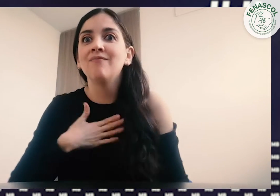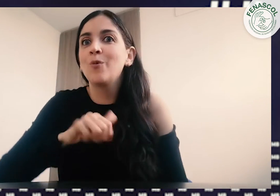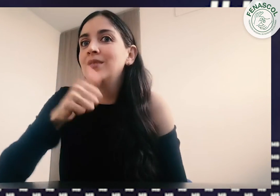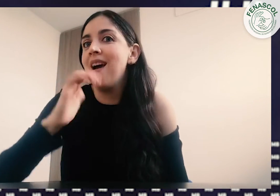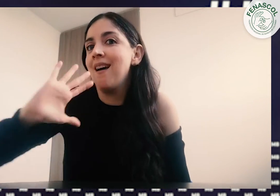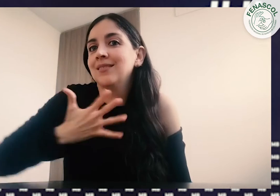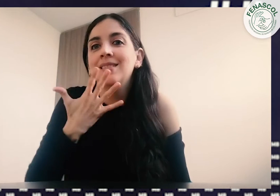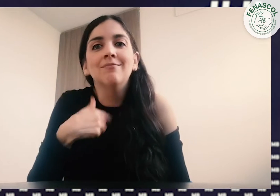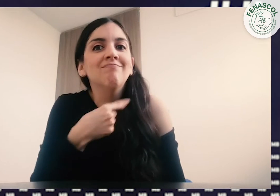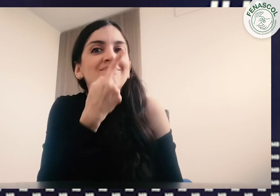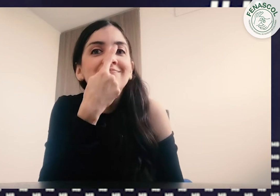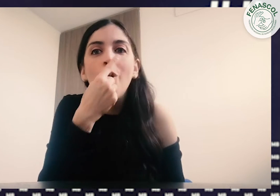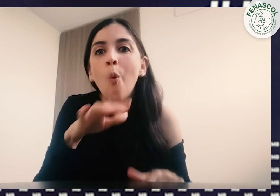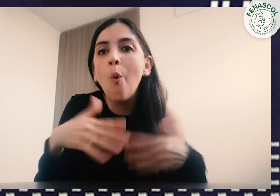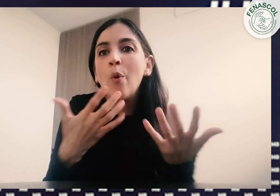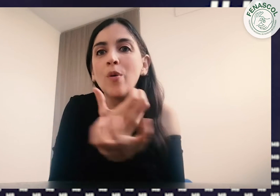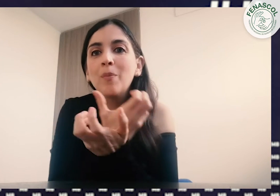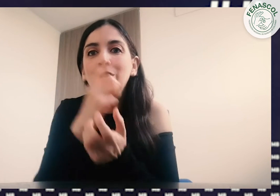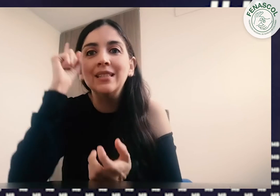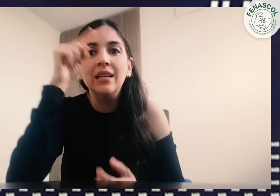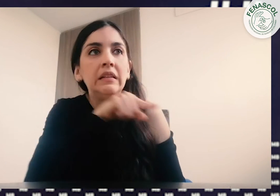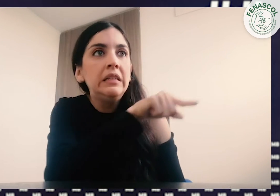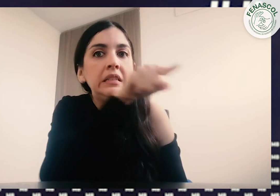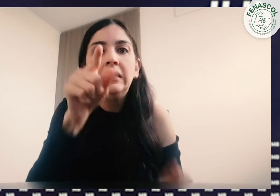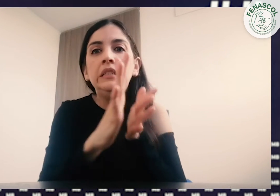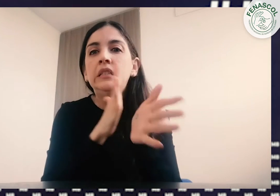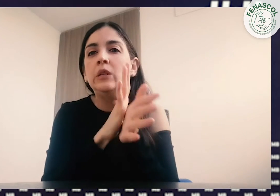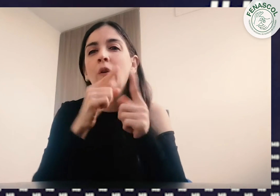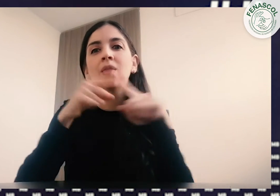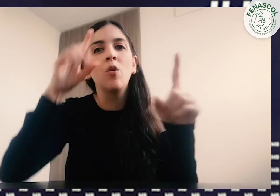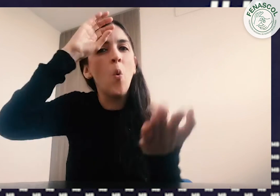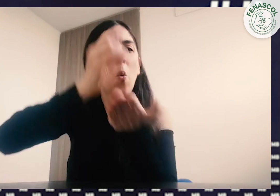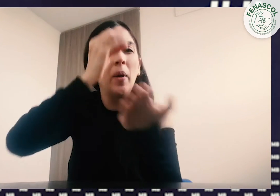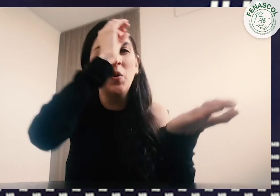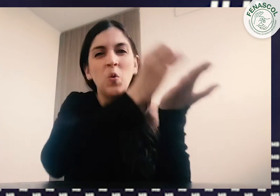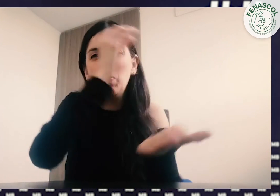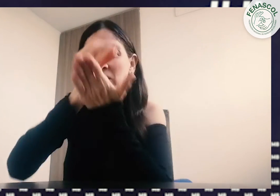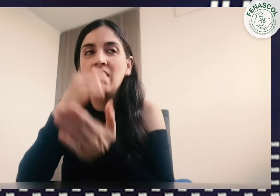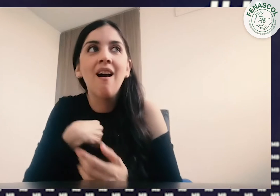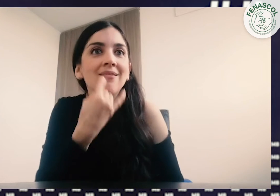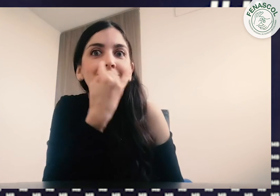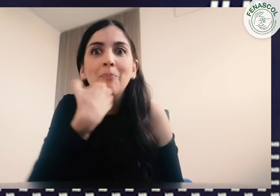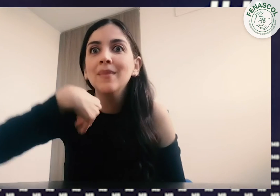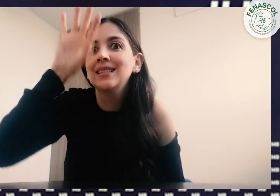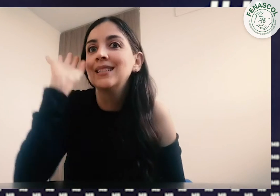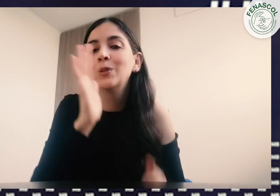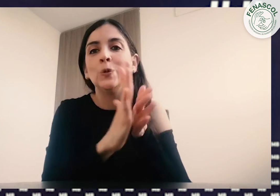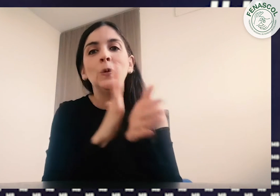Por otro lado, a mí me apasiona ser curiosa y saber sobre ciencia, política, conocer diferentes opiniones Me encanta estar informada para